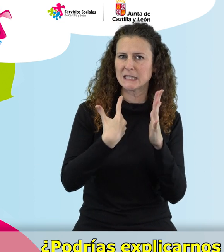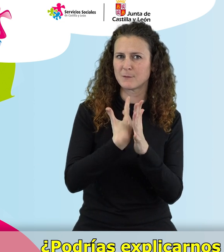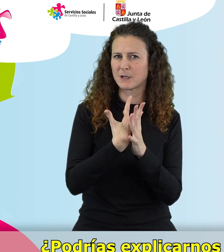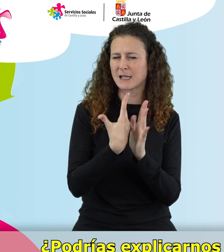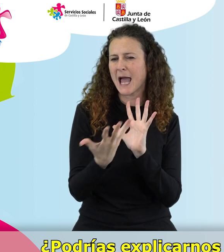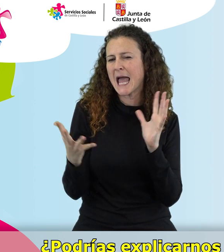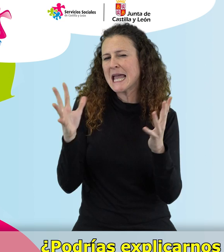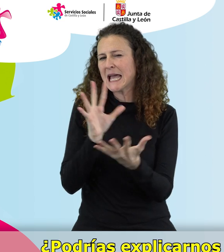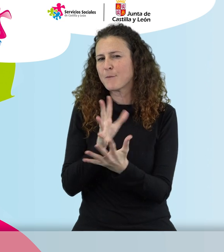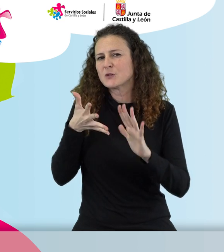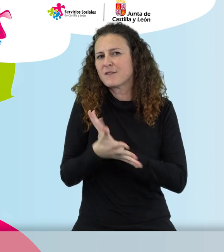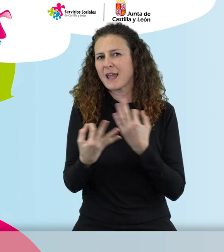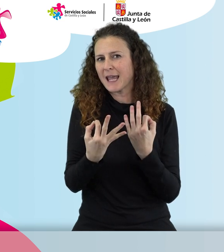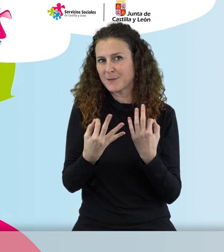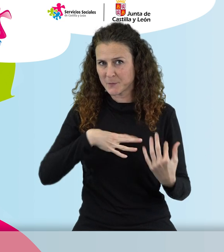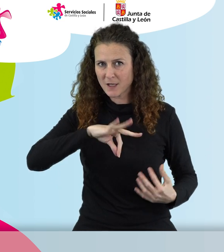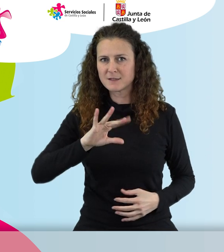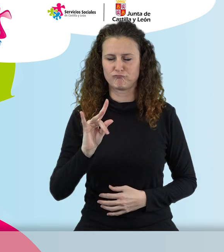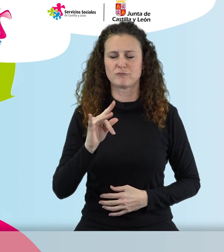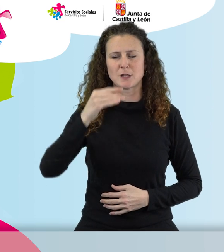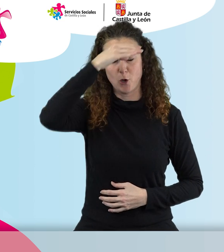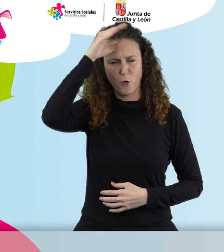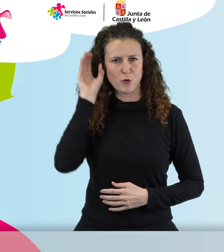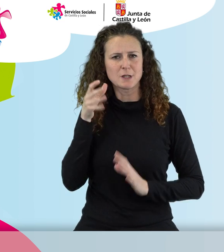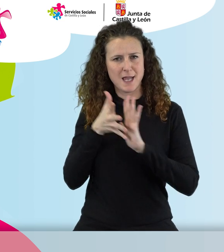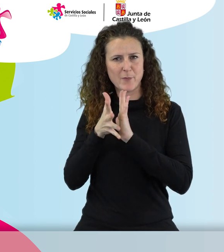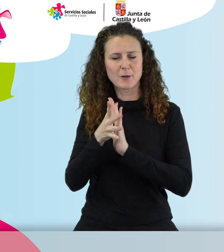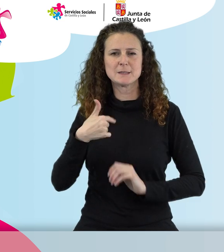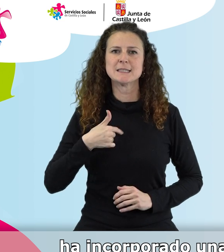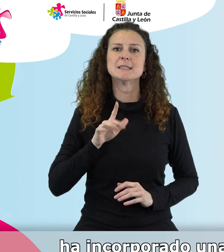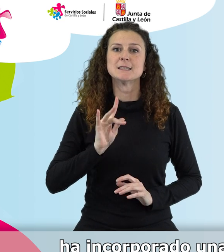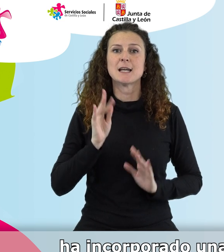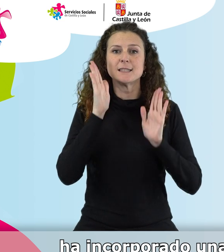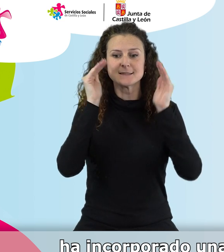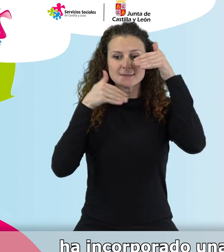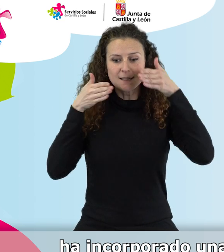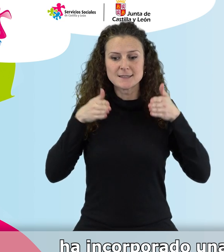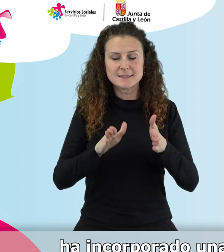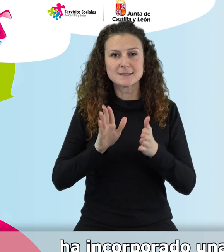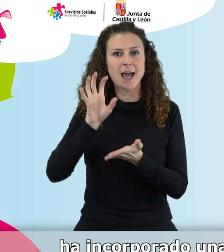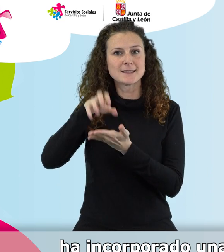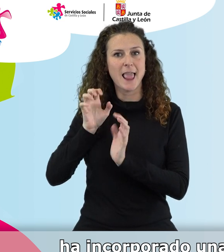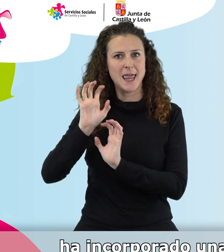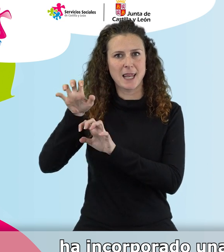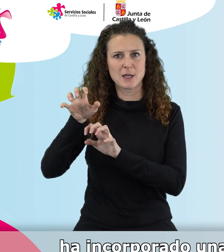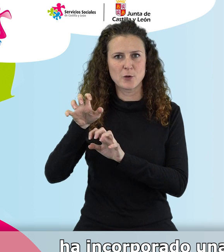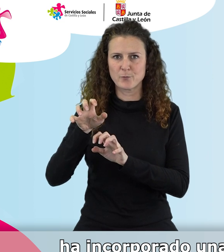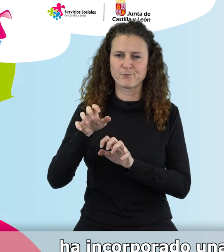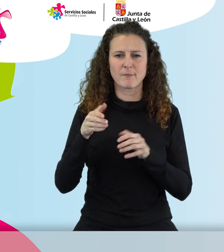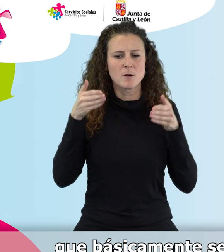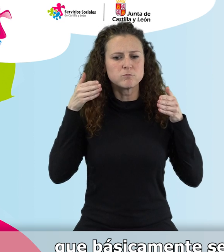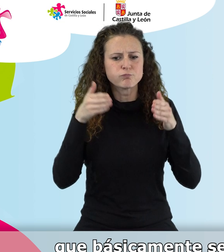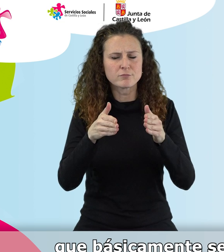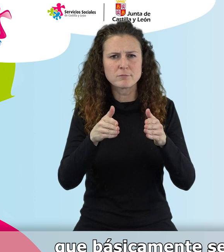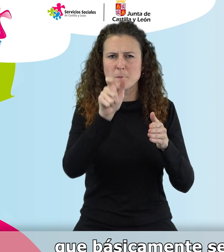este cambio exactamente? Sí, Concha. La teleasistencia de Castilla y León ha incorporado una nueva forma de atender a las personas,